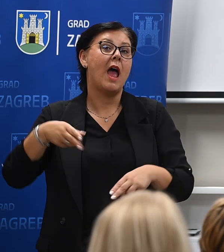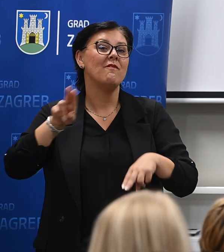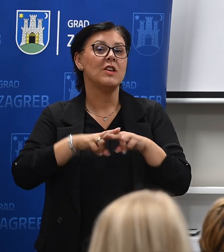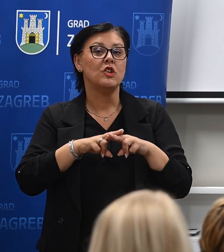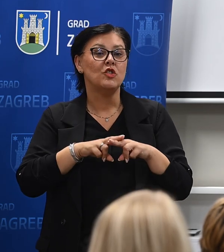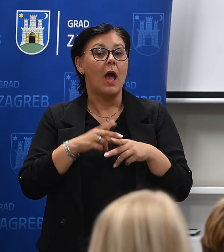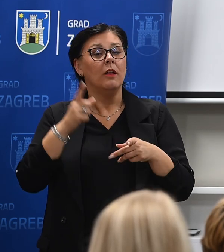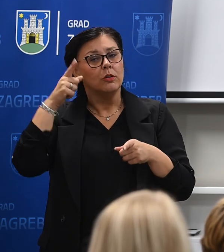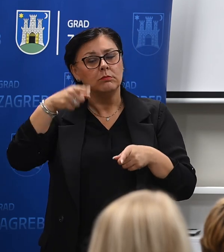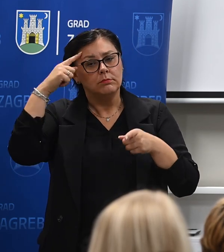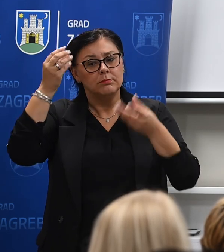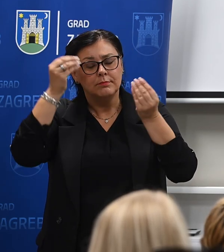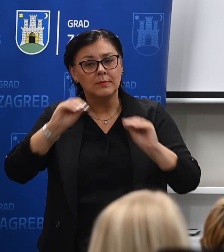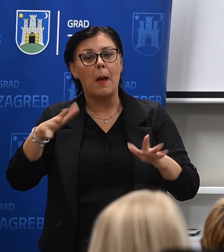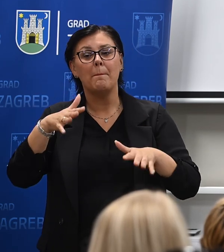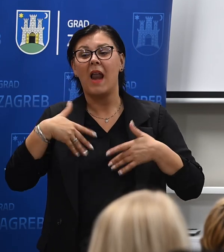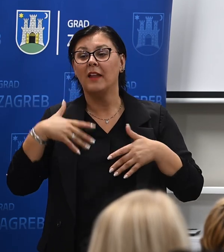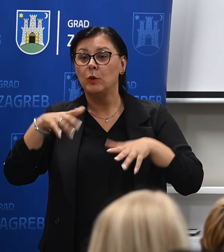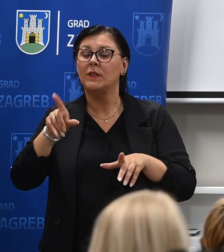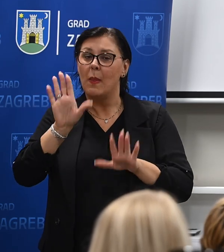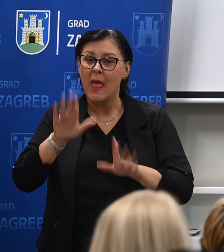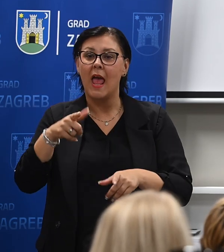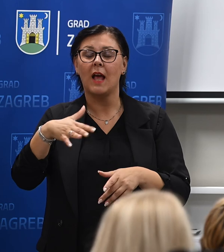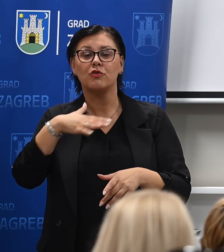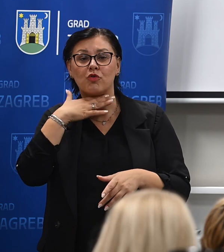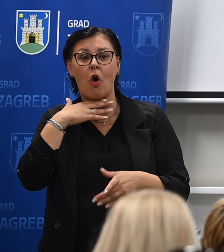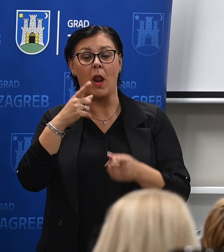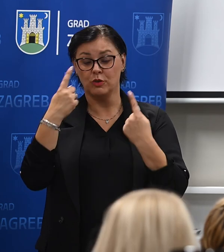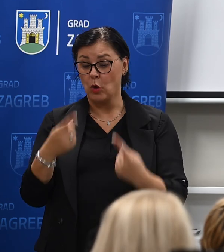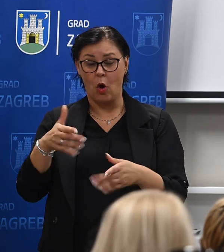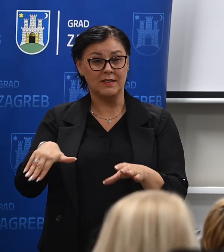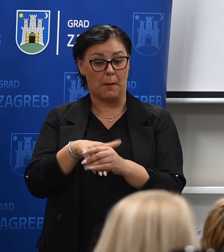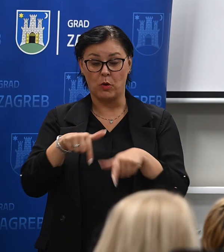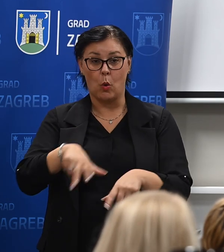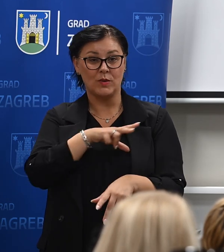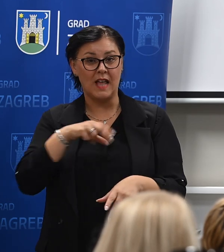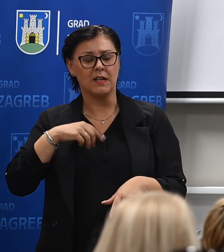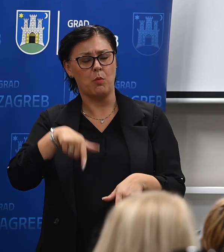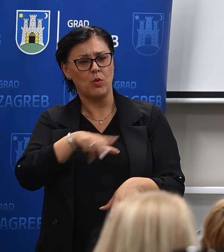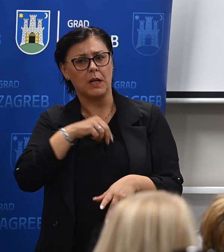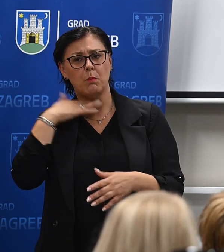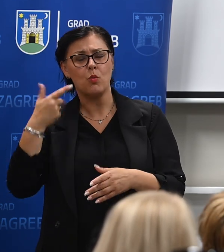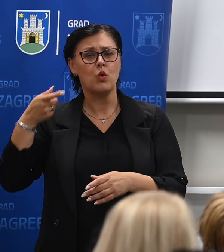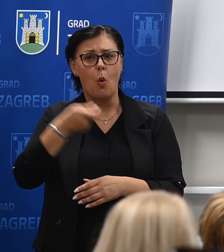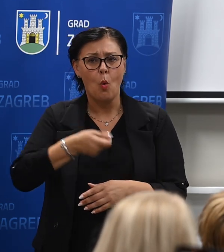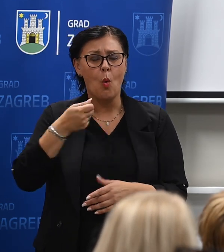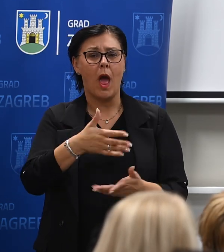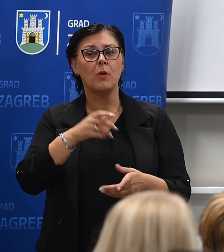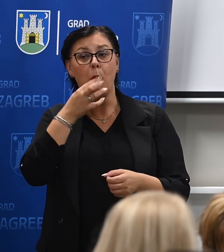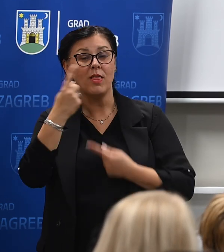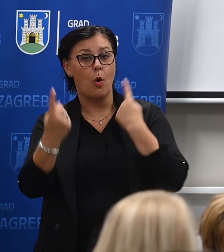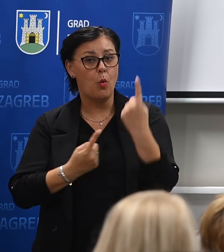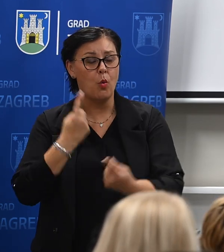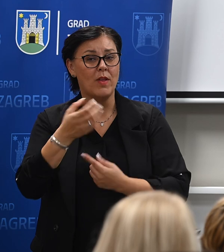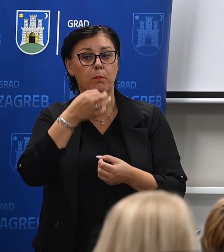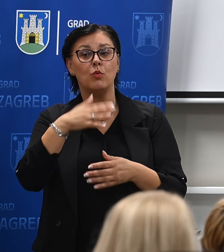na koji poručujemo mladim ljudima da izaberu to zanimanje i da ostanu rajti u grado Zagrebu, gdje vide da se puno ulaže, da su zapravo uvjeti sve bolji, da se